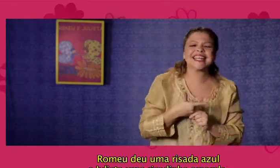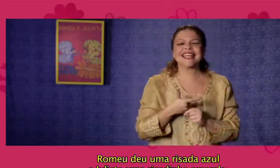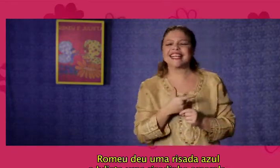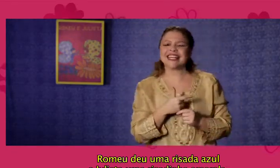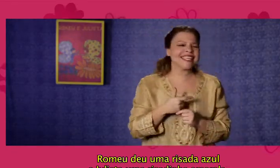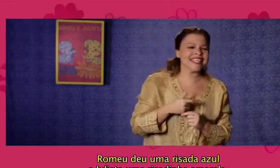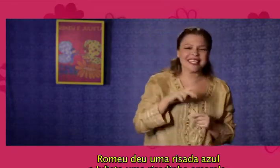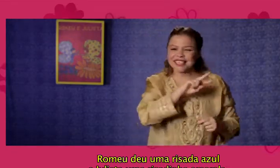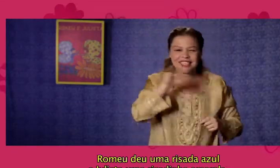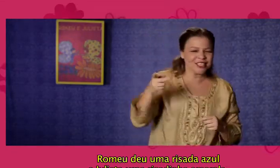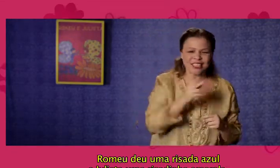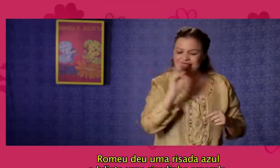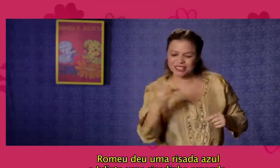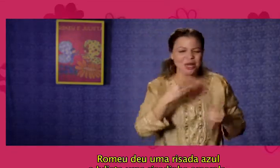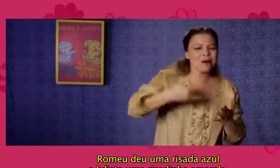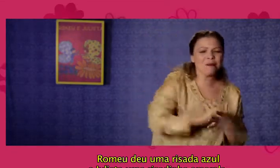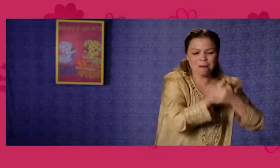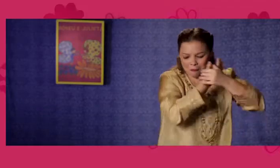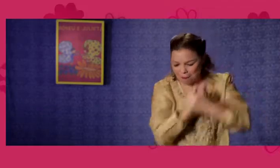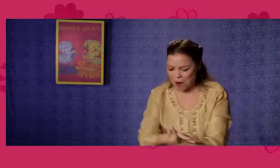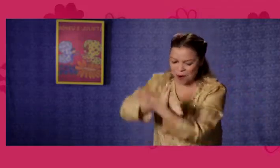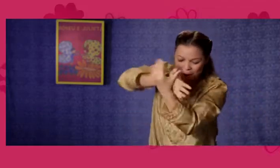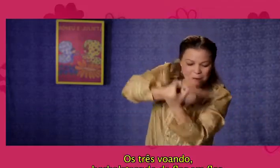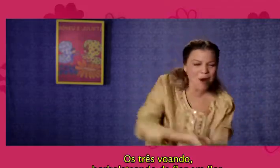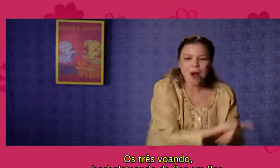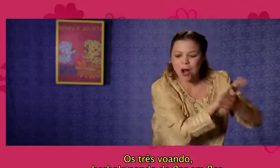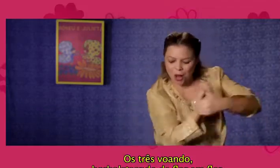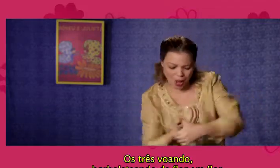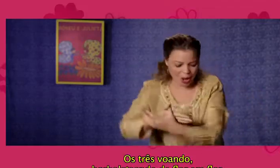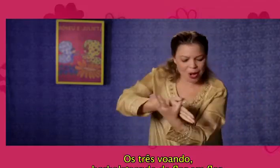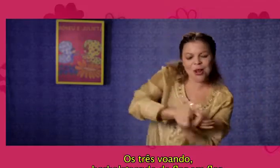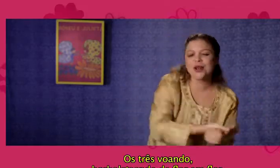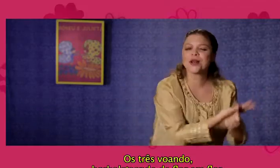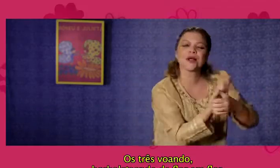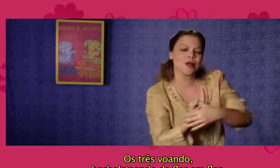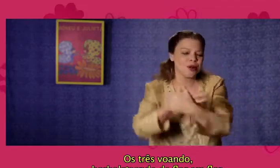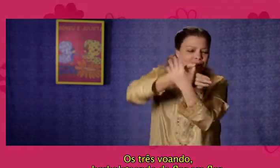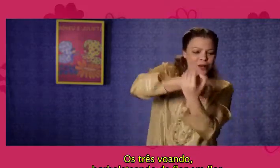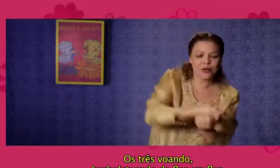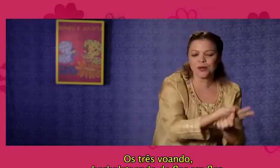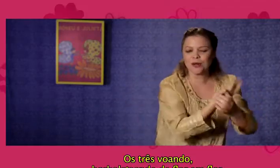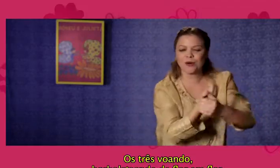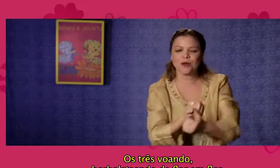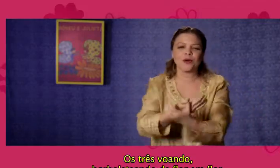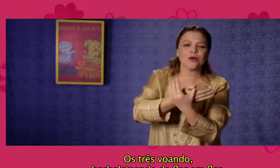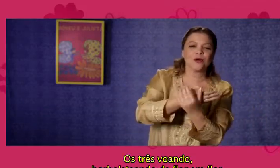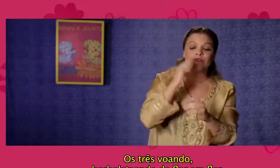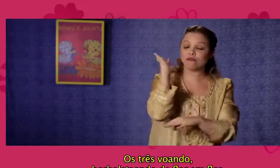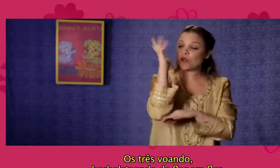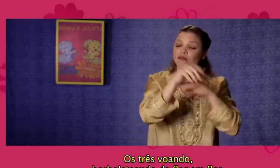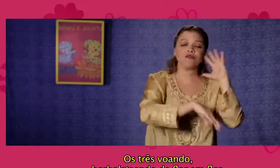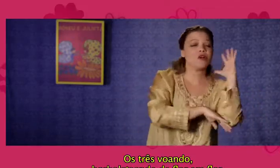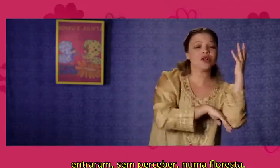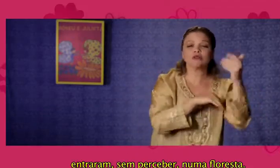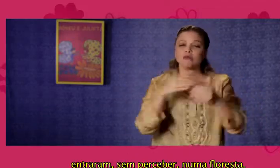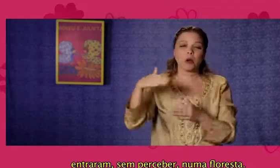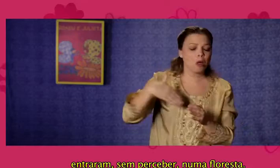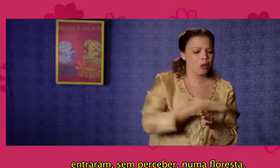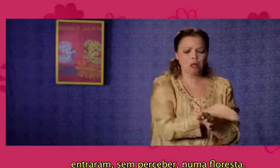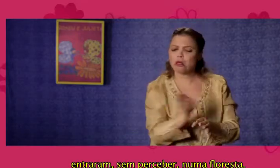amarela. Os três voando, borboleteando de flor em flor, entraram sem